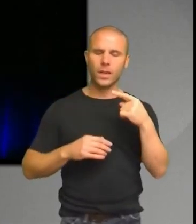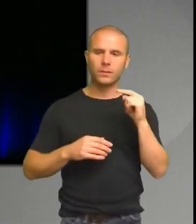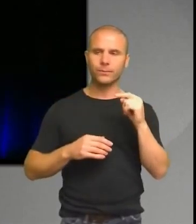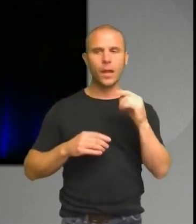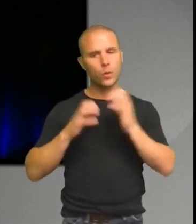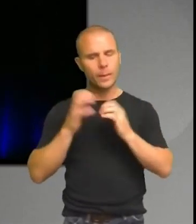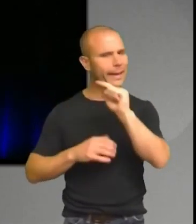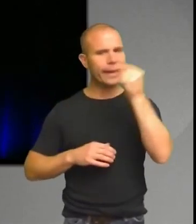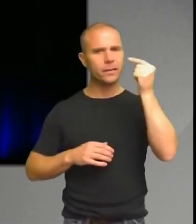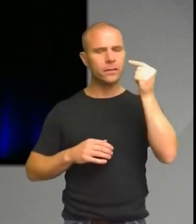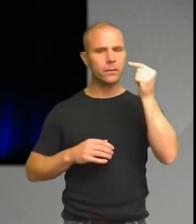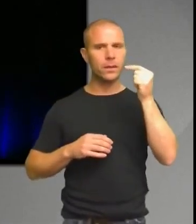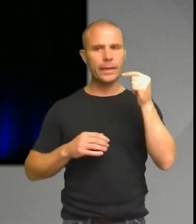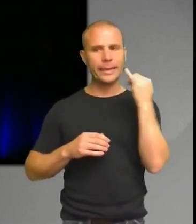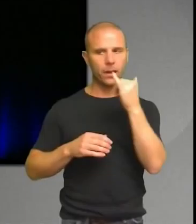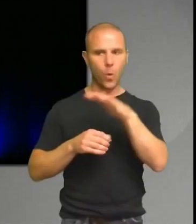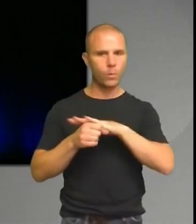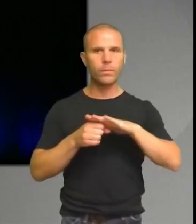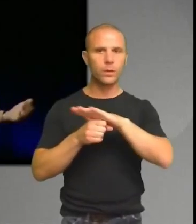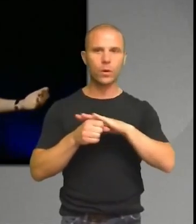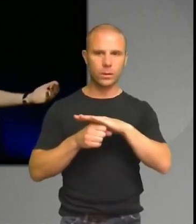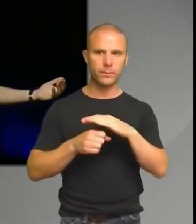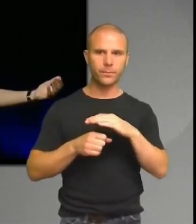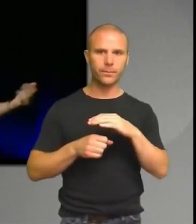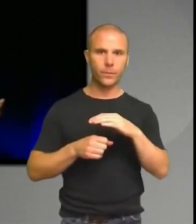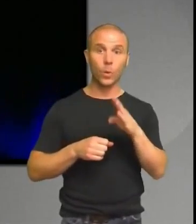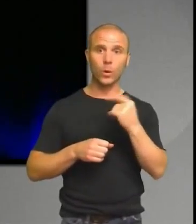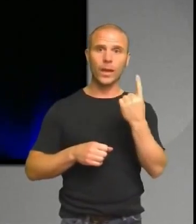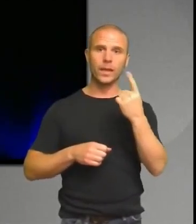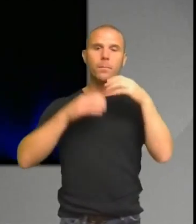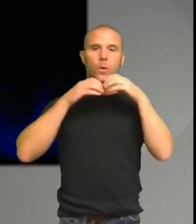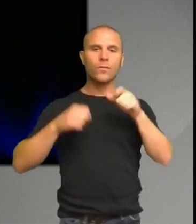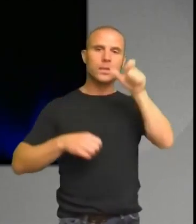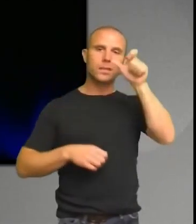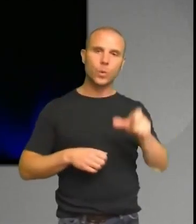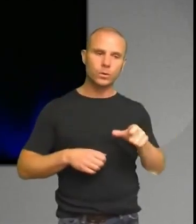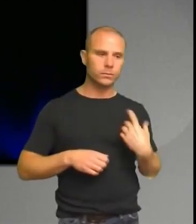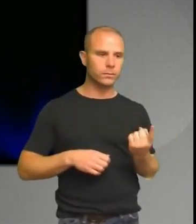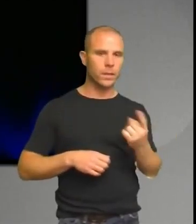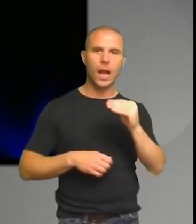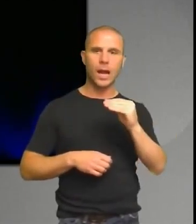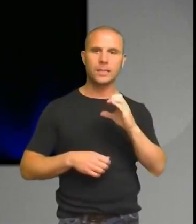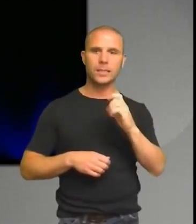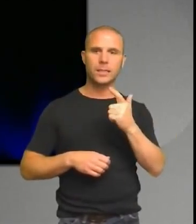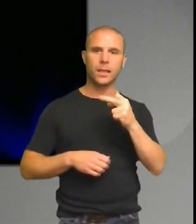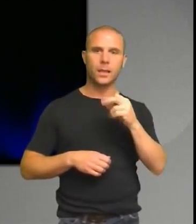i sitt område. Och där blir jag ihopparad med en professor i astrofysik vars specialområde var exoplaneter.